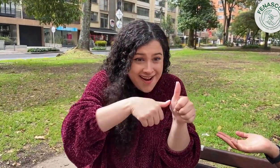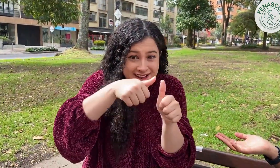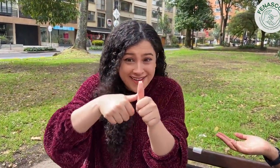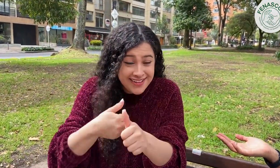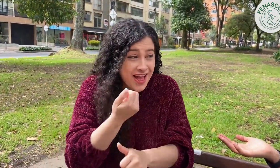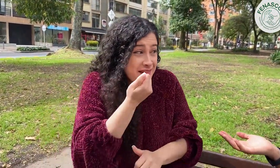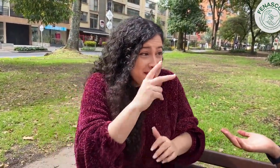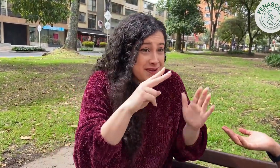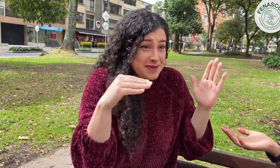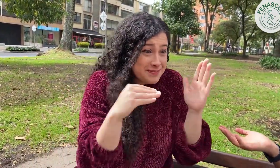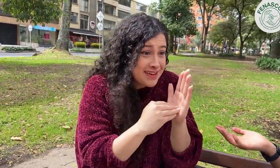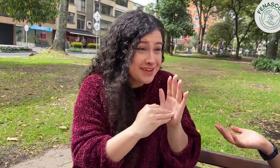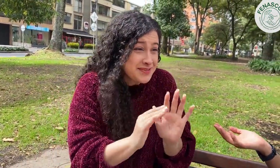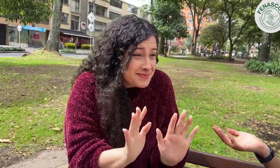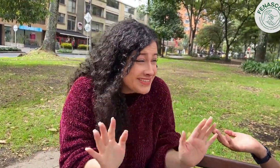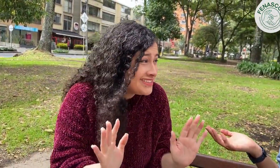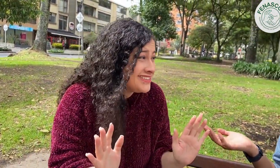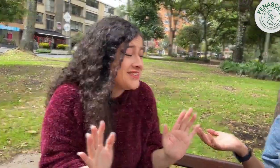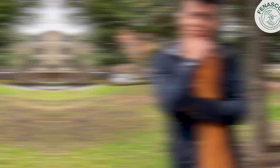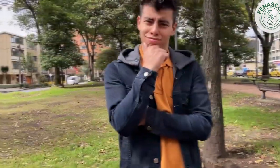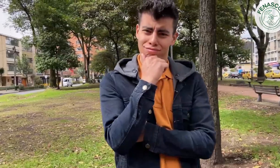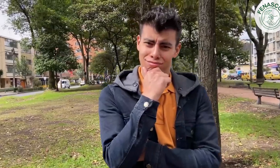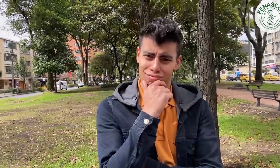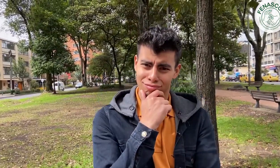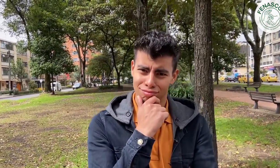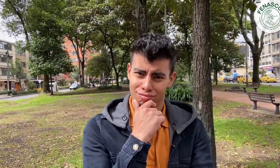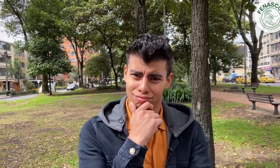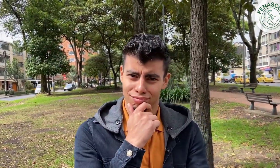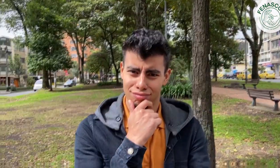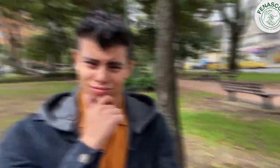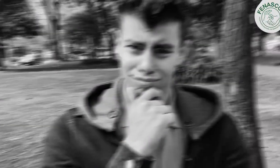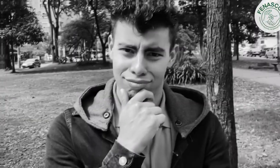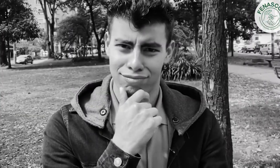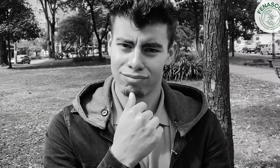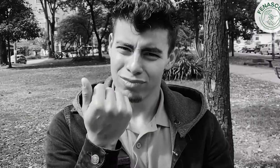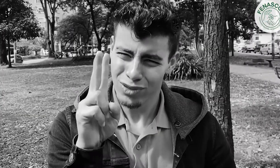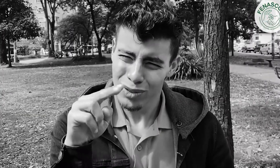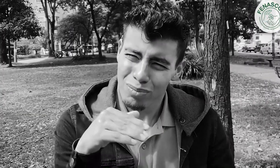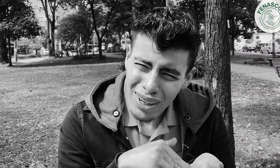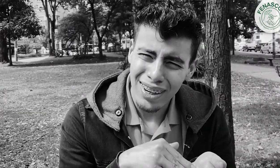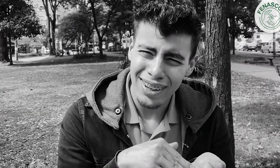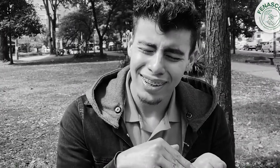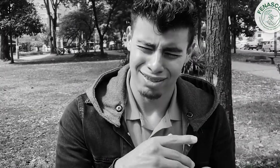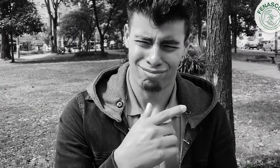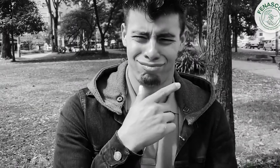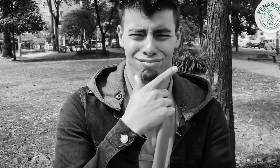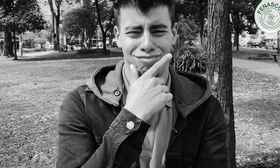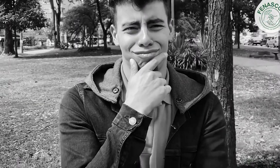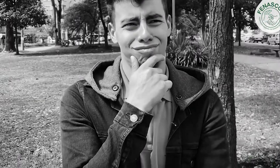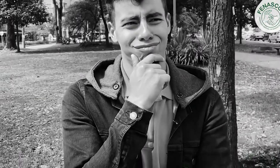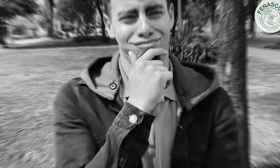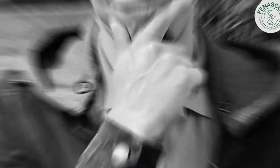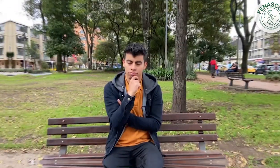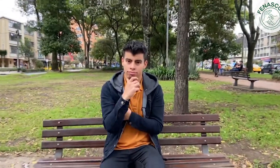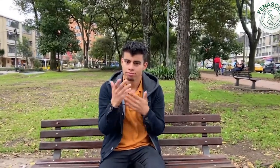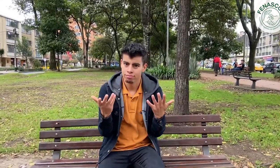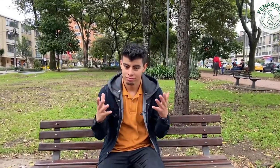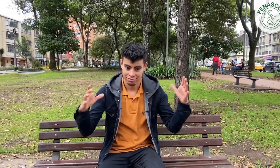Uy, cada uno a 12.000, no más ¿12.000 pesos? ¿En serio? No